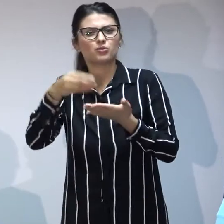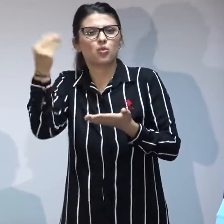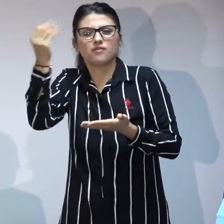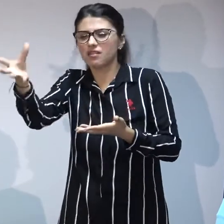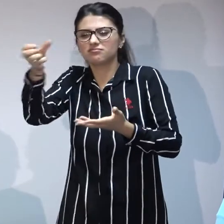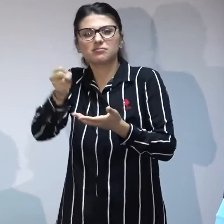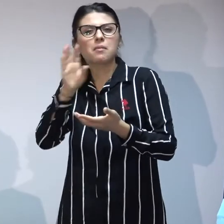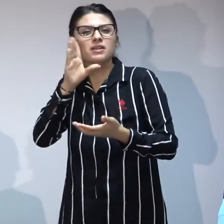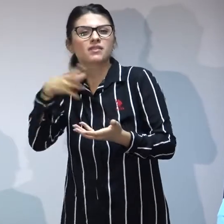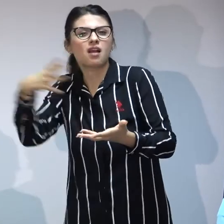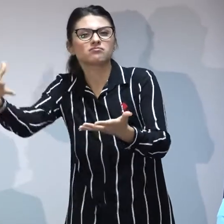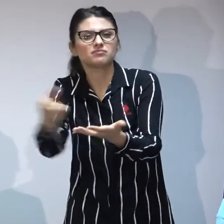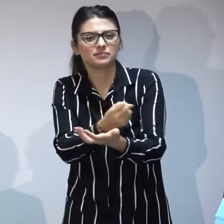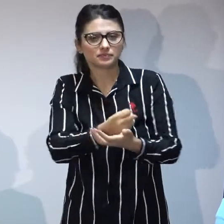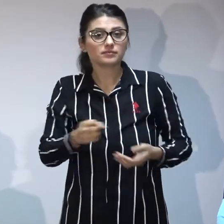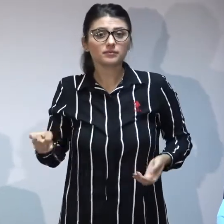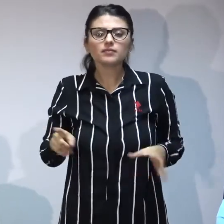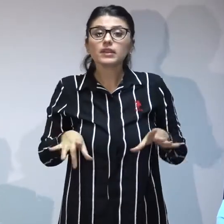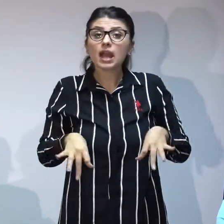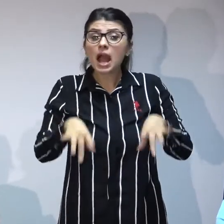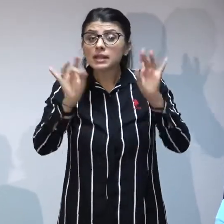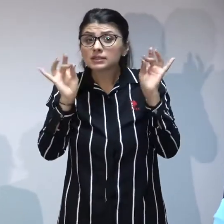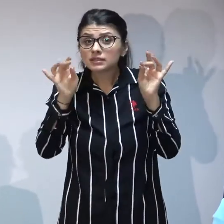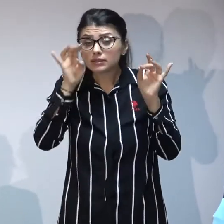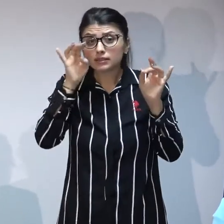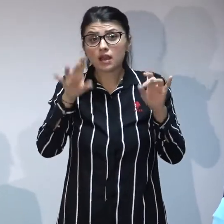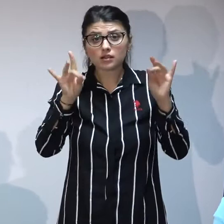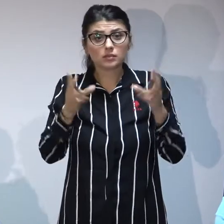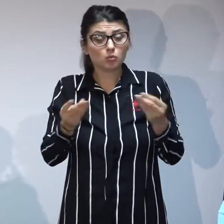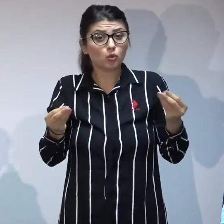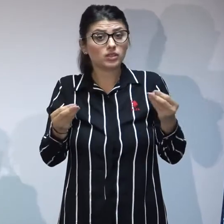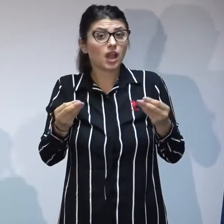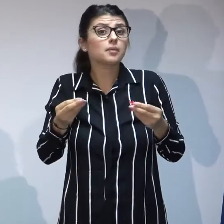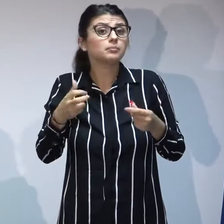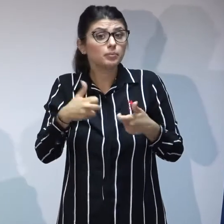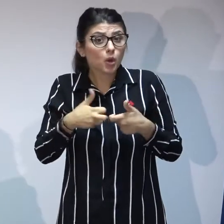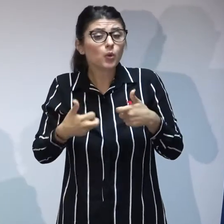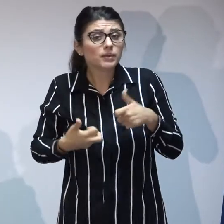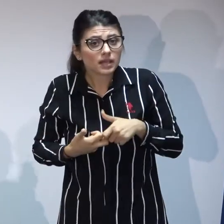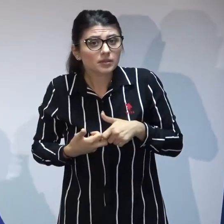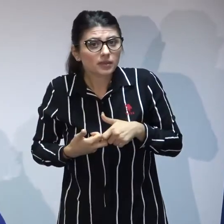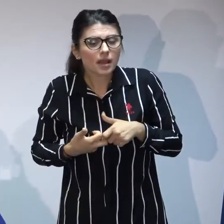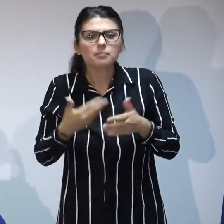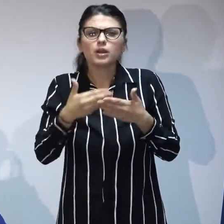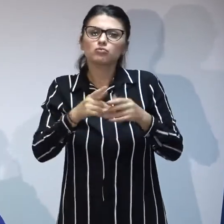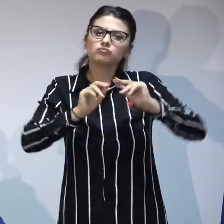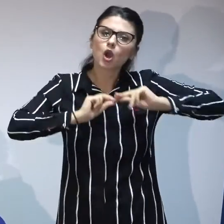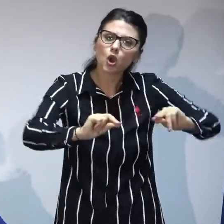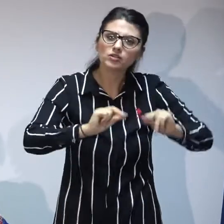demarat o serie de sesiuni de îndrumare și consiliere pe regiuni destinate